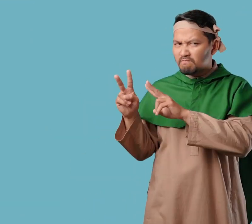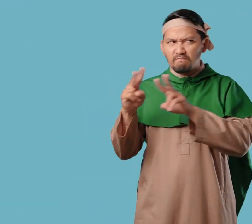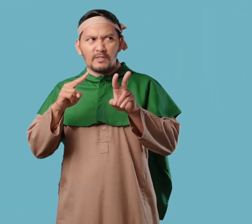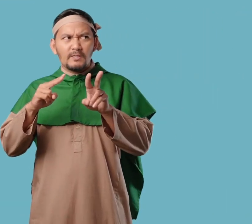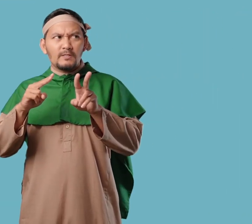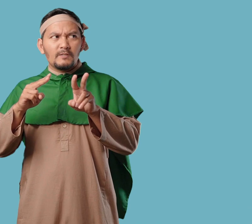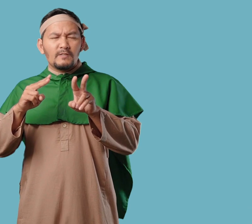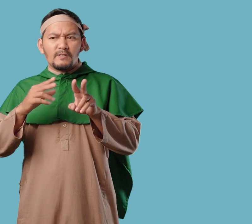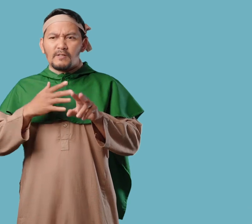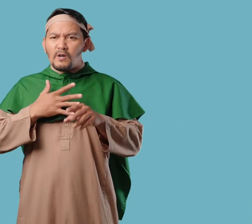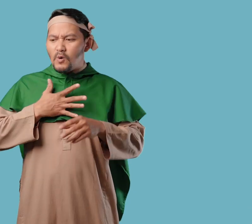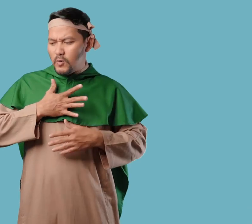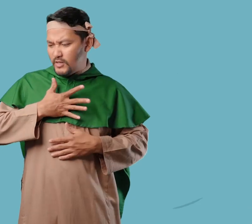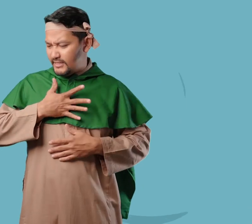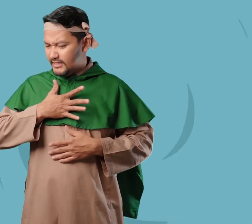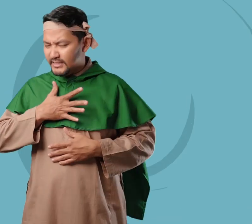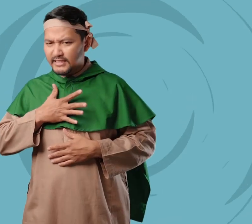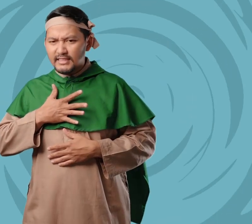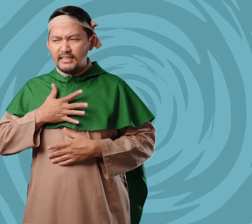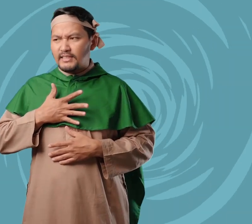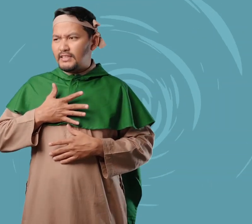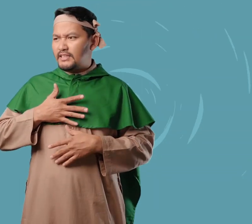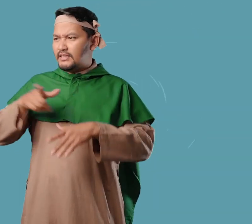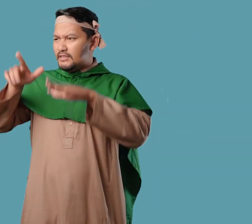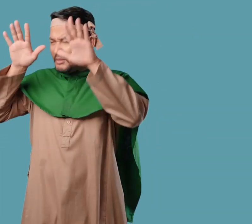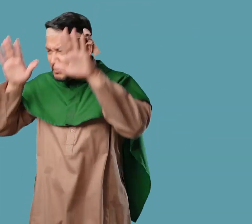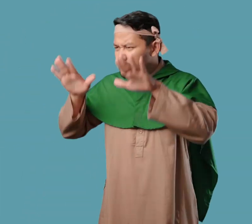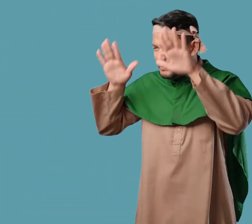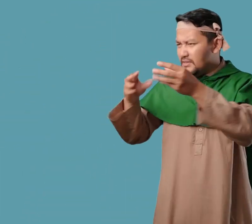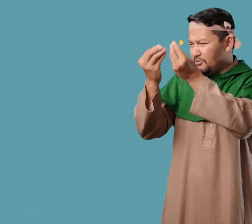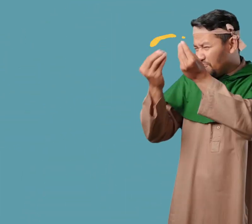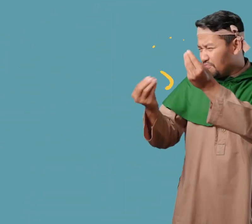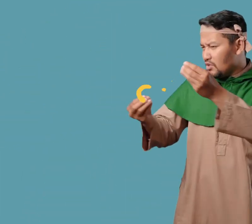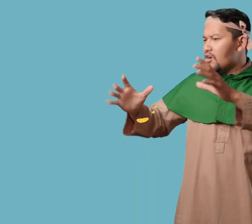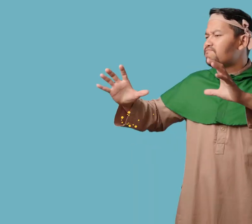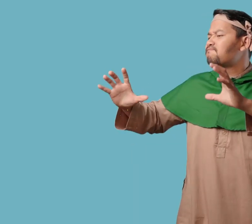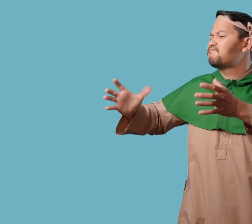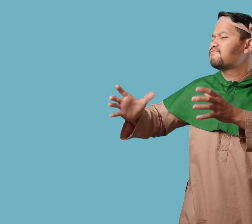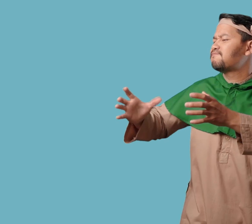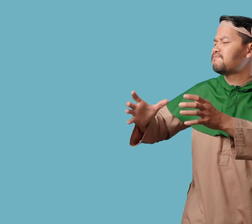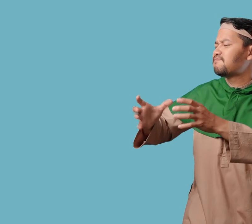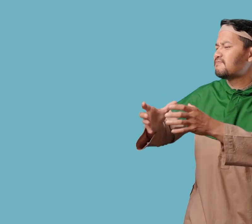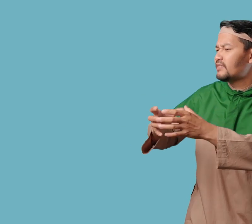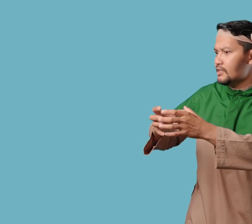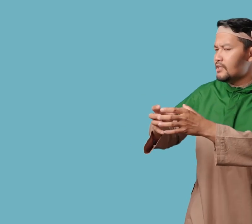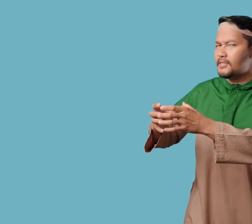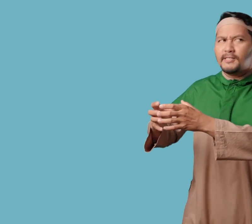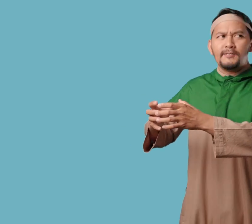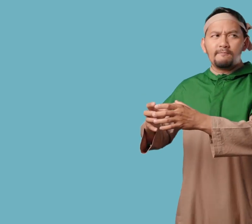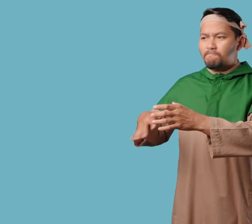hal itu, suku Quraysh merasa khawatir Ajaran Islam akan menghapus kebiasaan dan tradisi nenek moyang mereka yang sudah